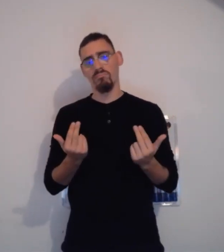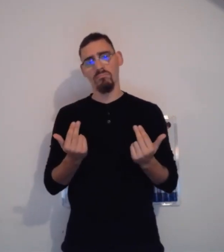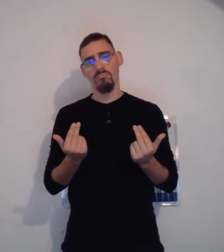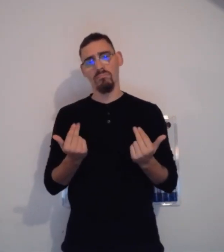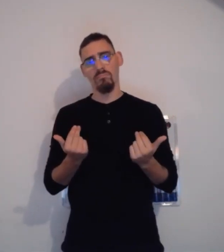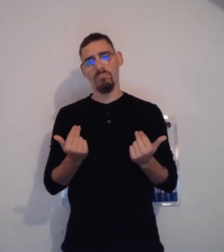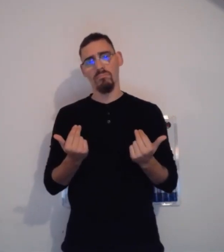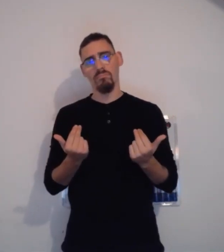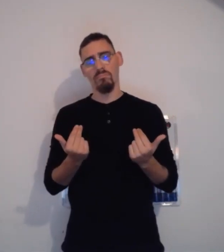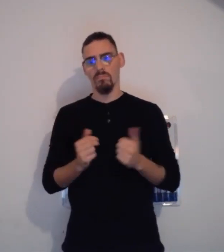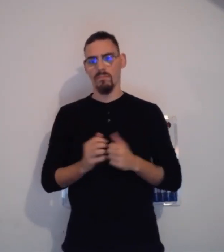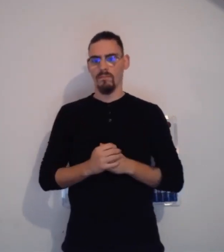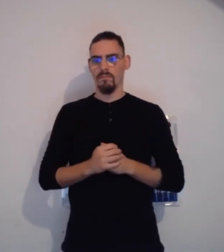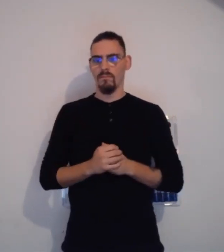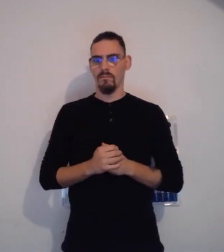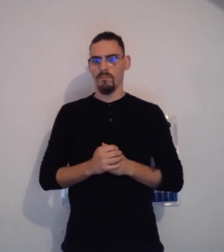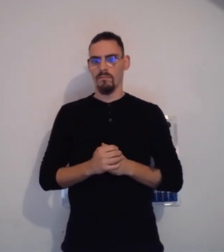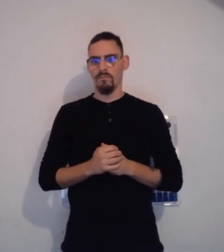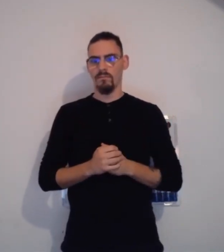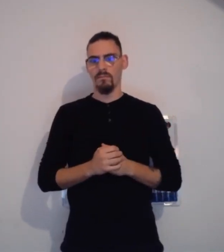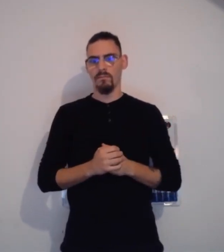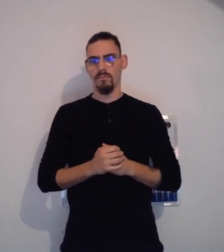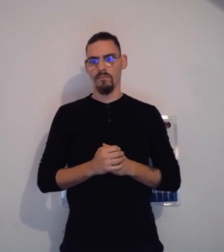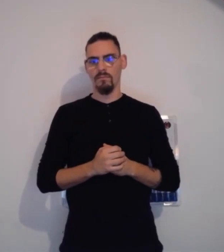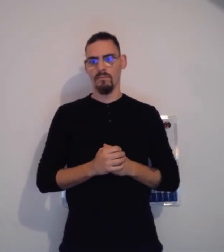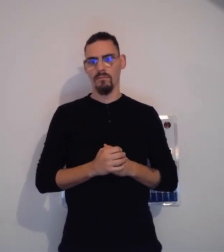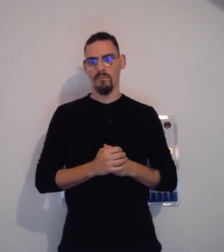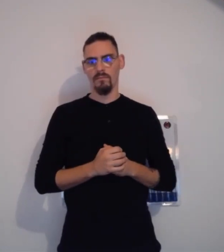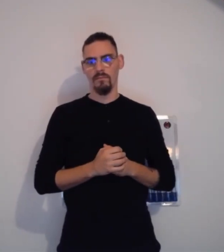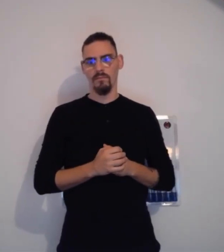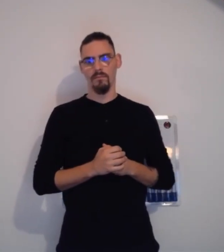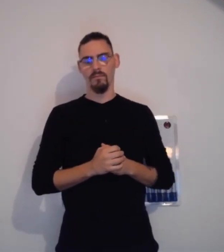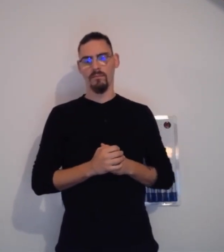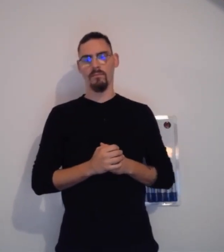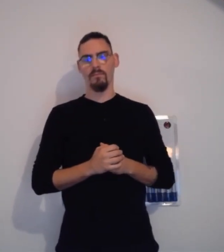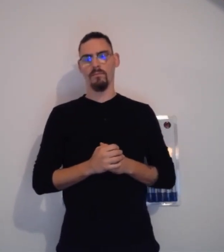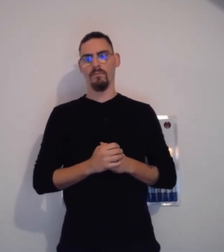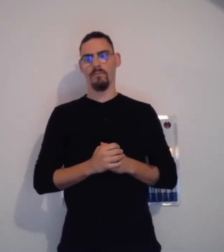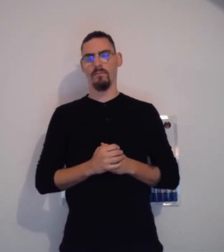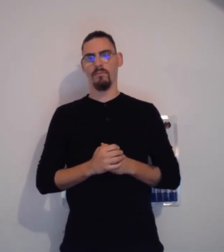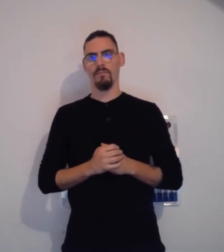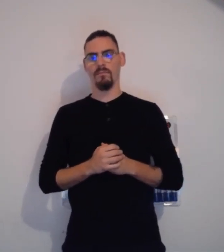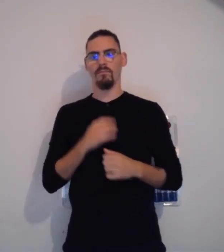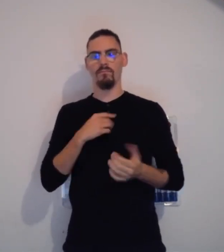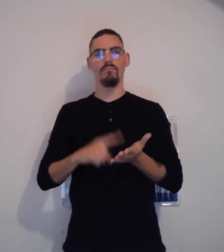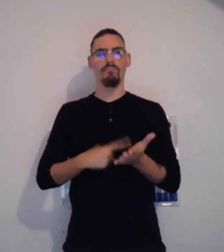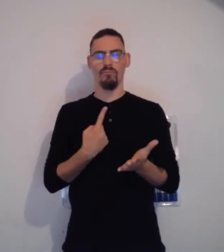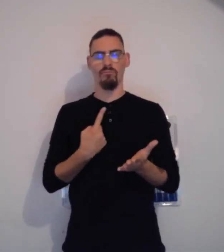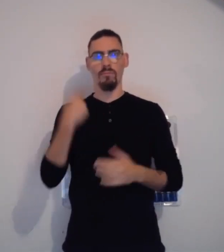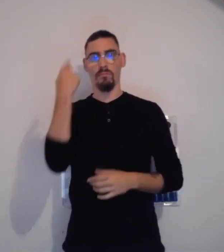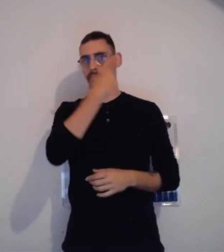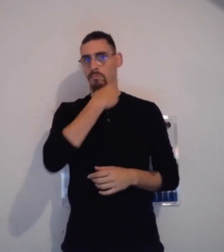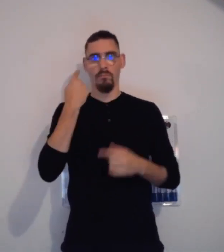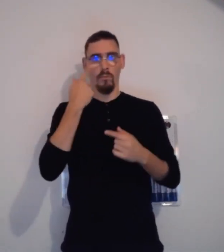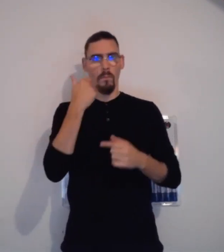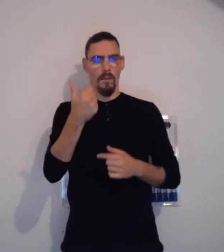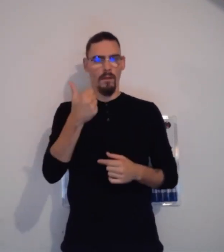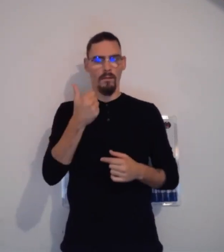du visage, vous voyez, je ne vais plus sourire. Mes yeux vont s'affaisser et ma bouche aussi. Je vous montre.